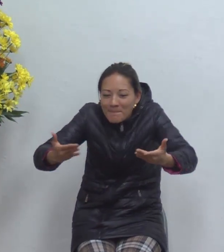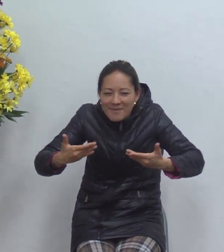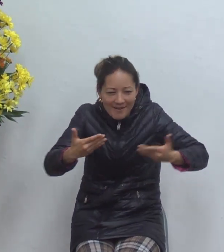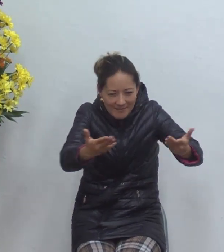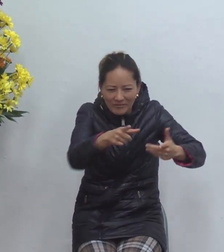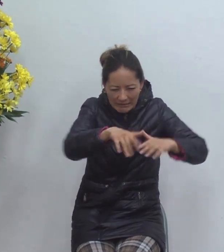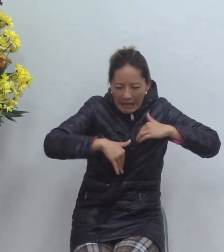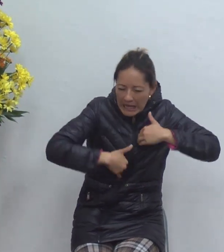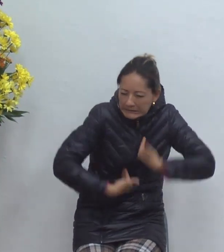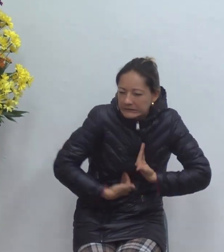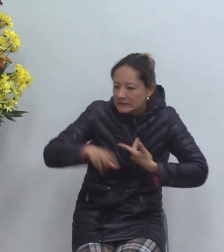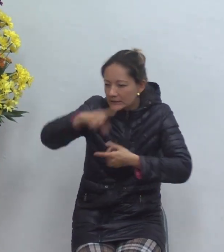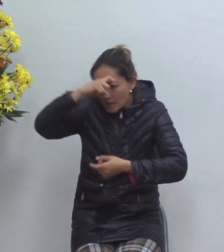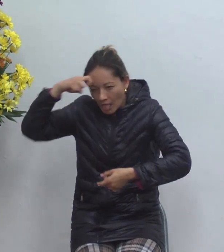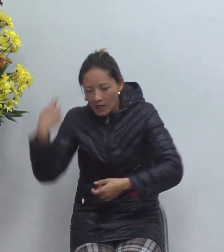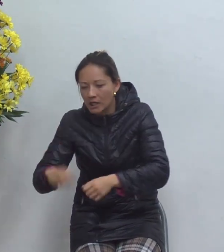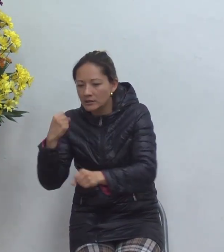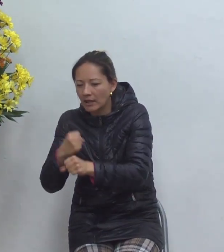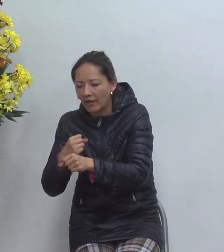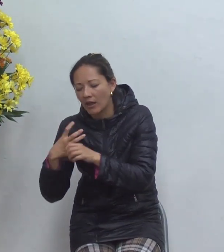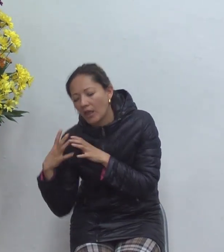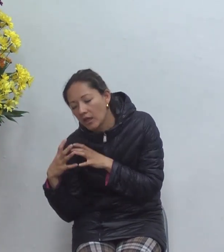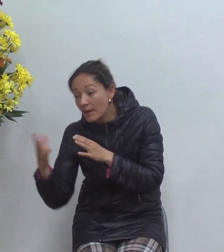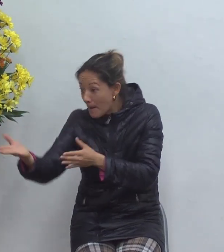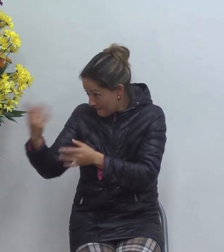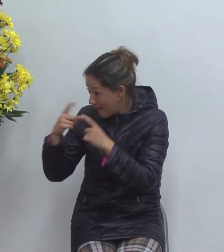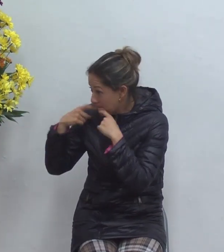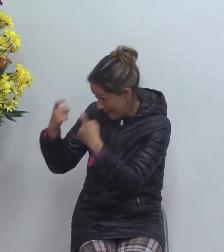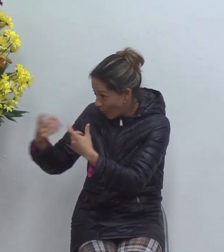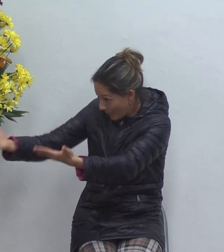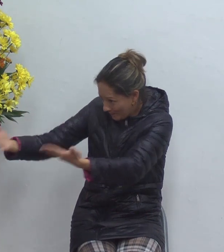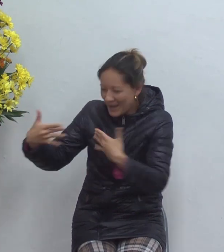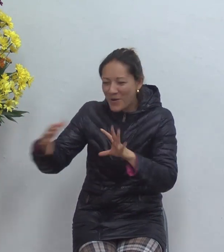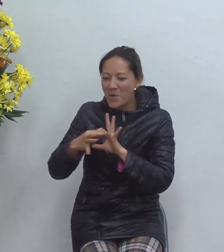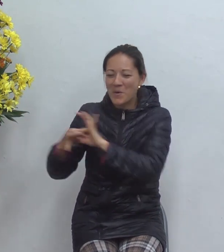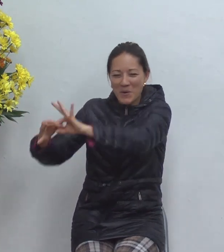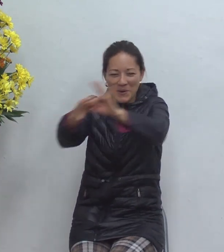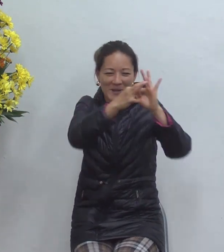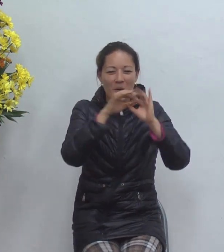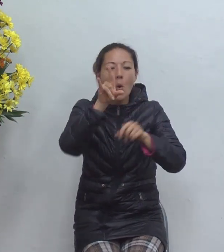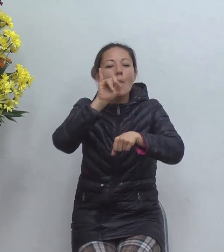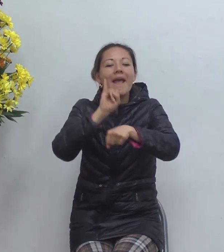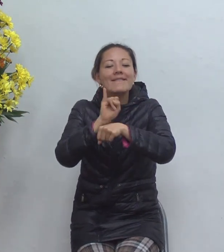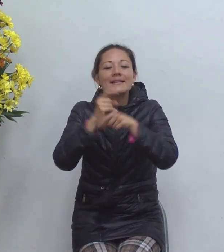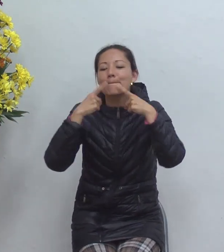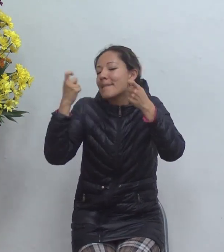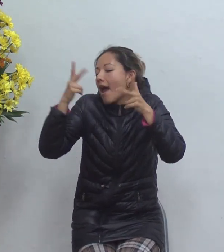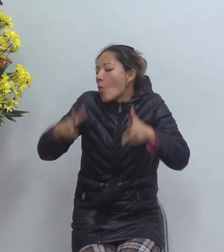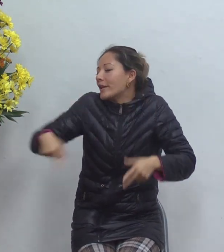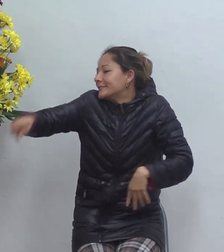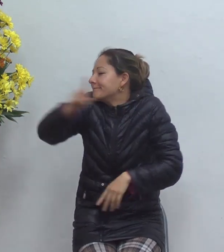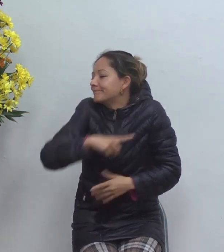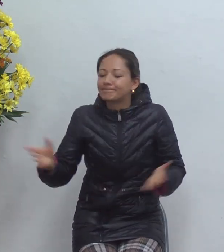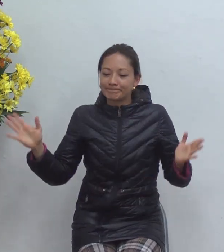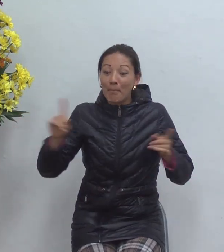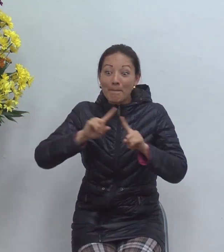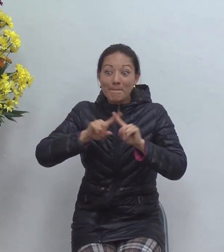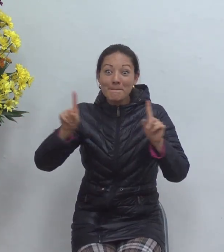trabajados vengan los pecadores únanse a nosotros somos una iglesia de pecadores redimidos por la